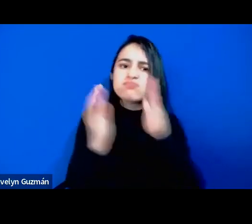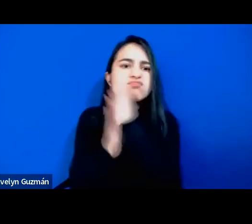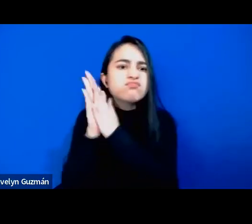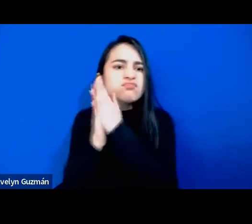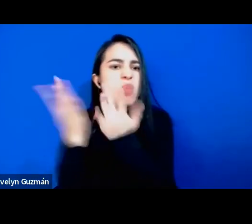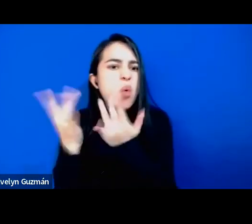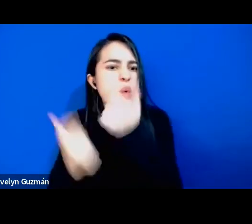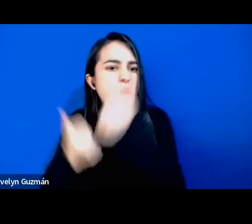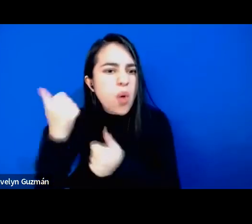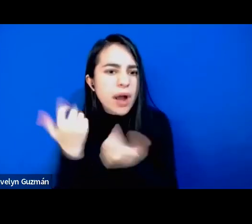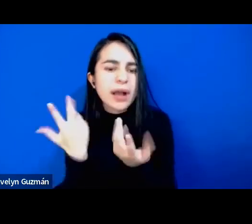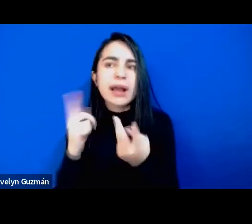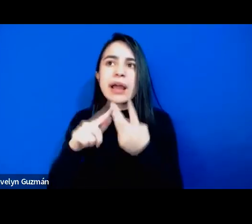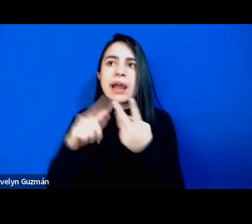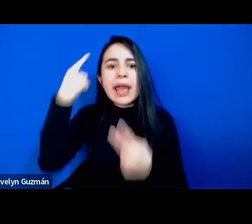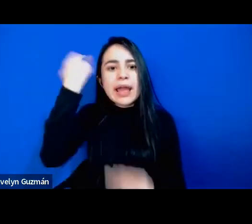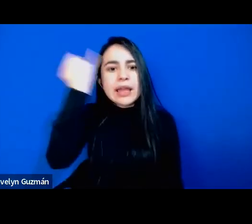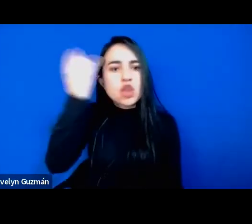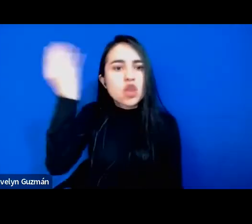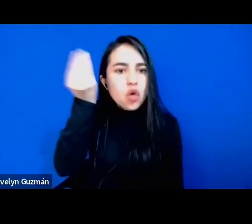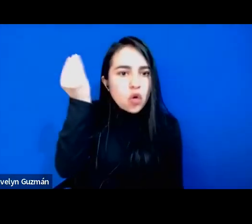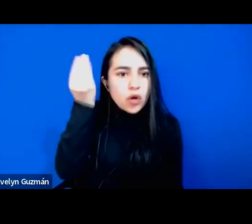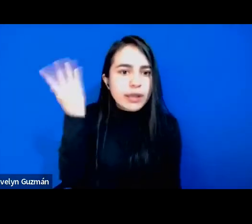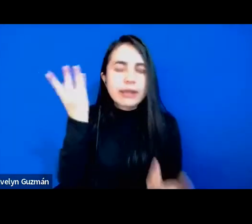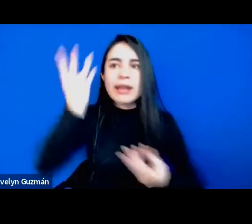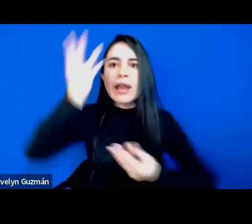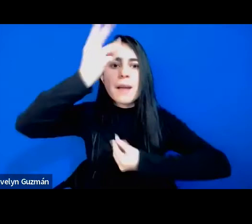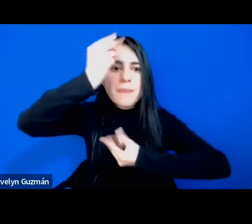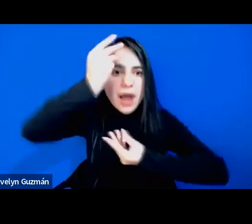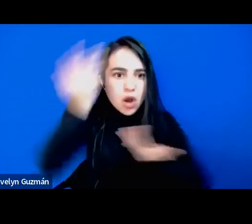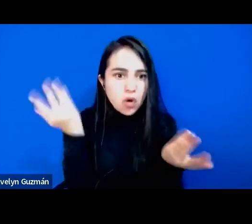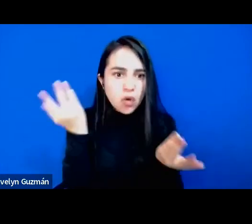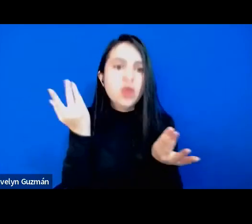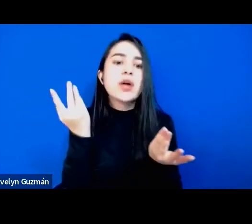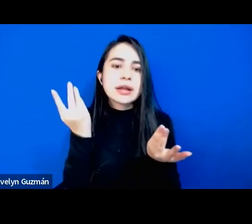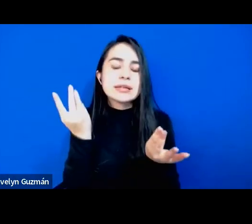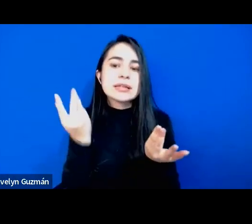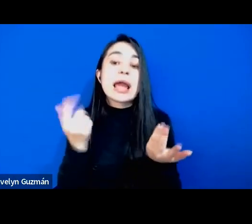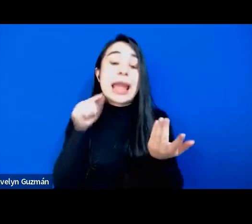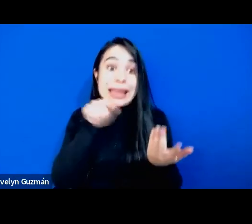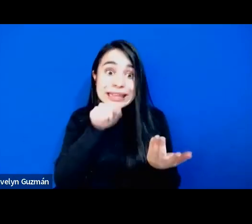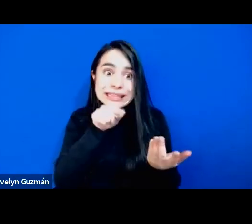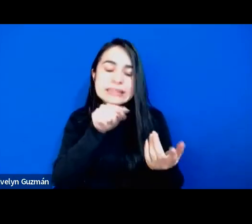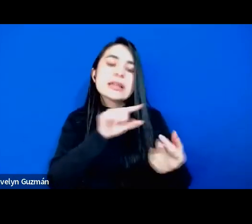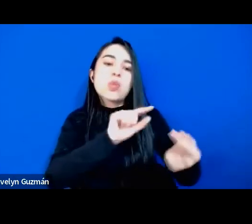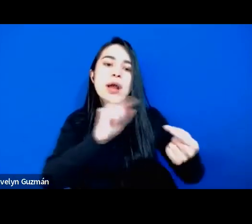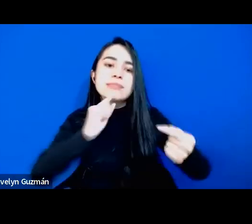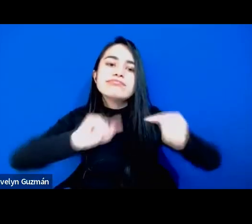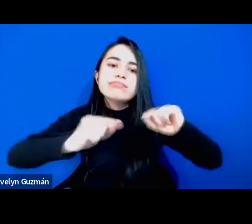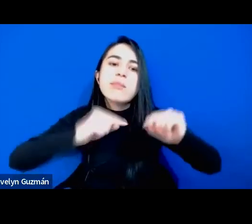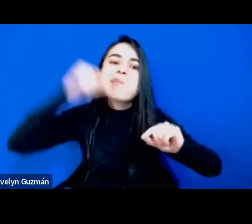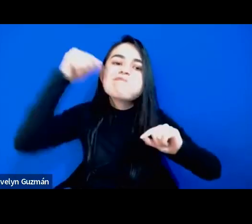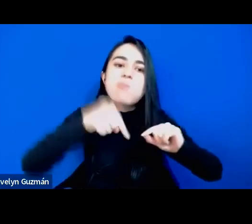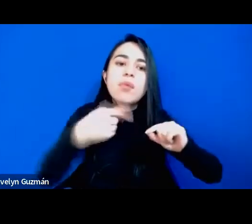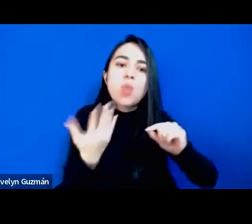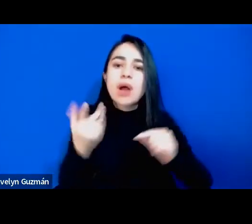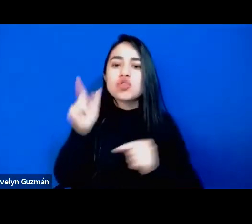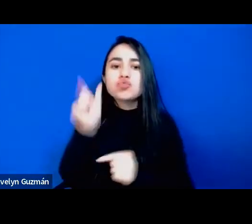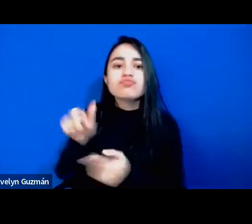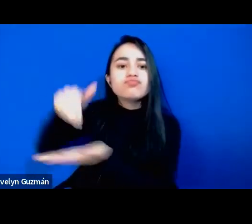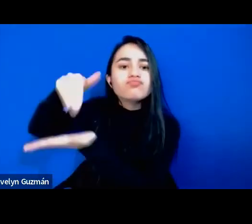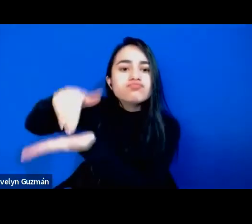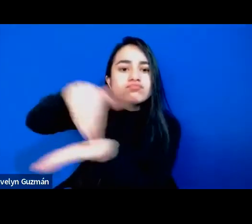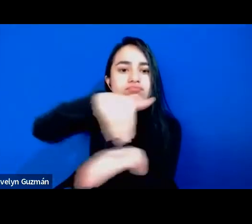ideologías los valores y también una discusión material de posiciones